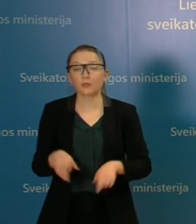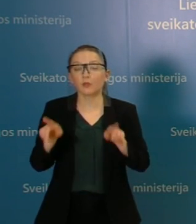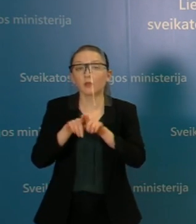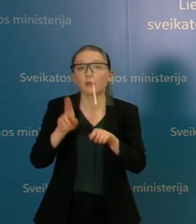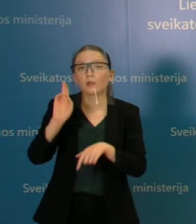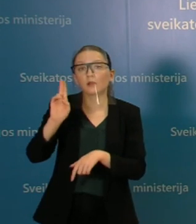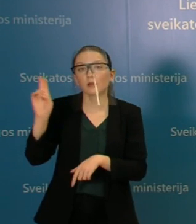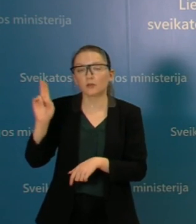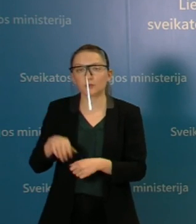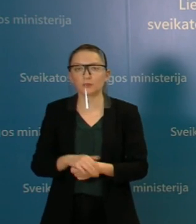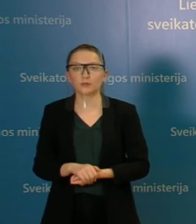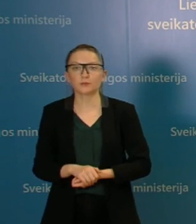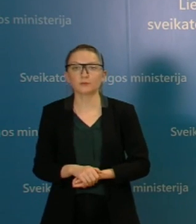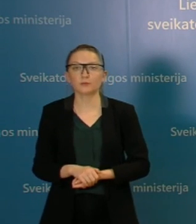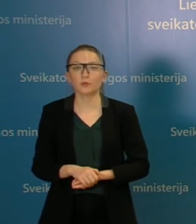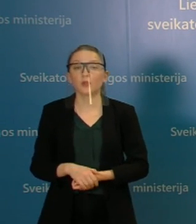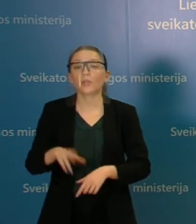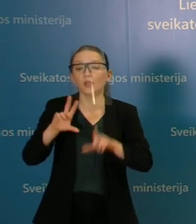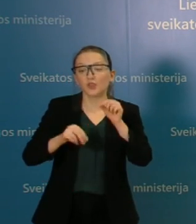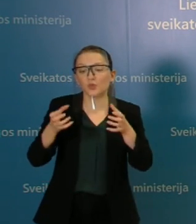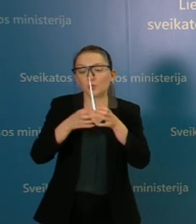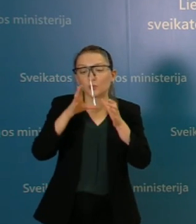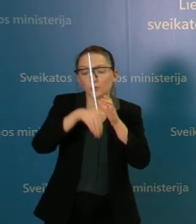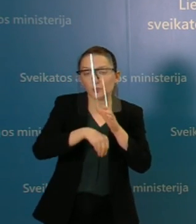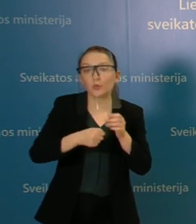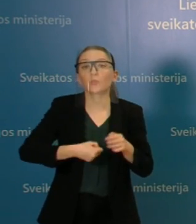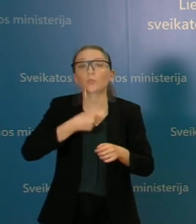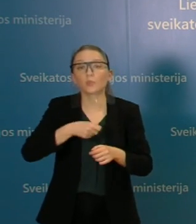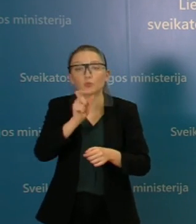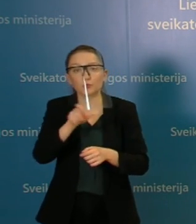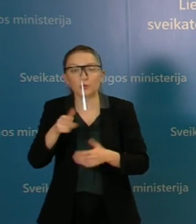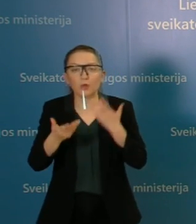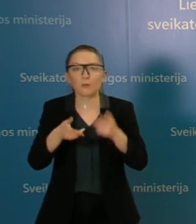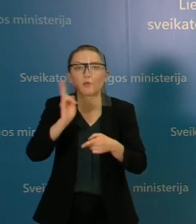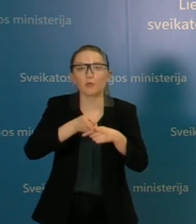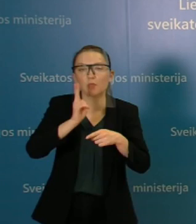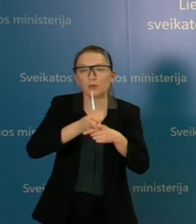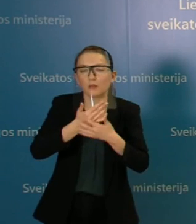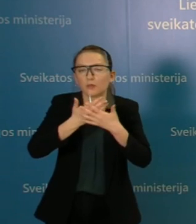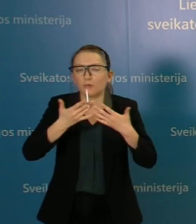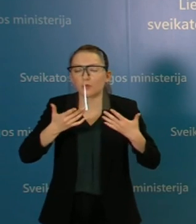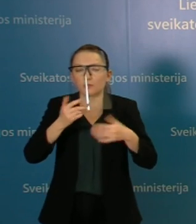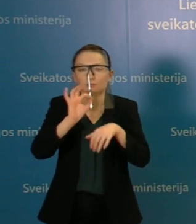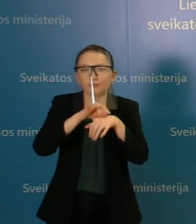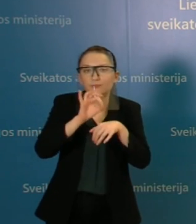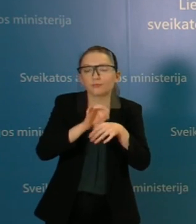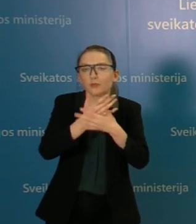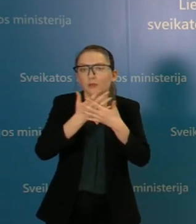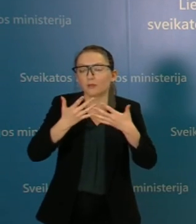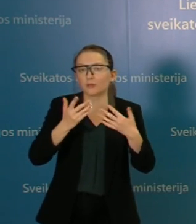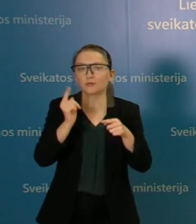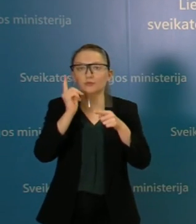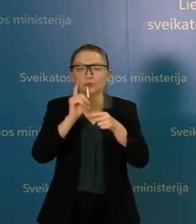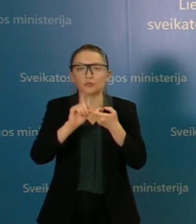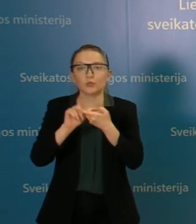asmenim, ypatingai, kurie yra rizikos grupėje, tai yra vyresnė asmenis arba sergantis lietinėmis lygomis,